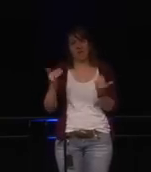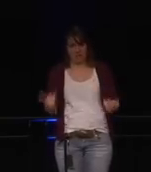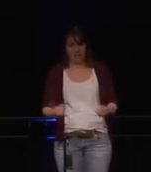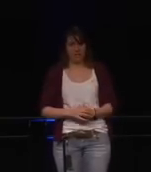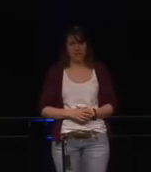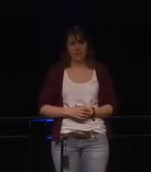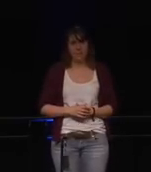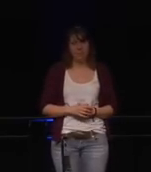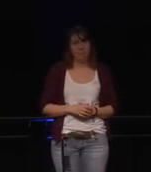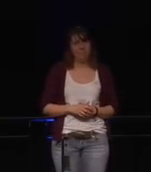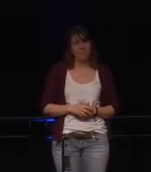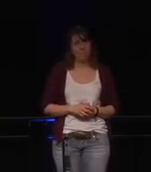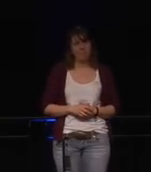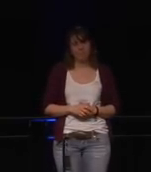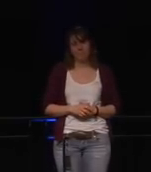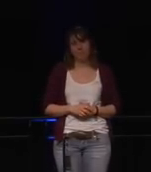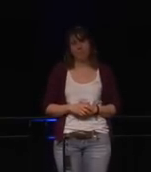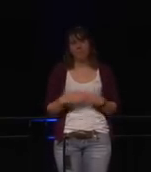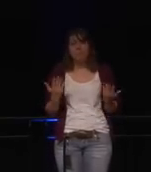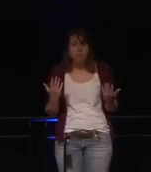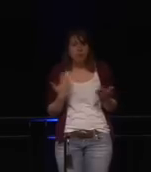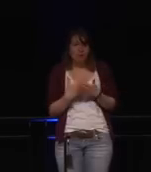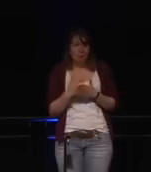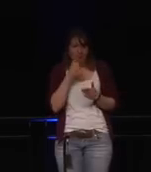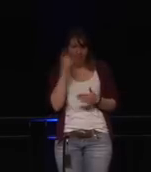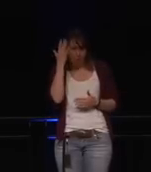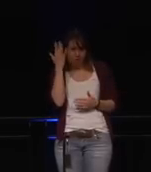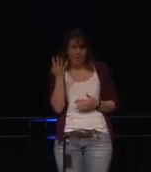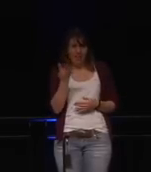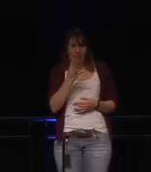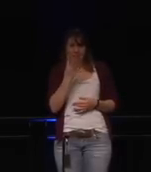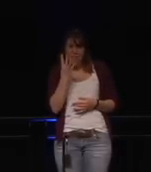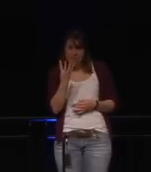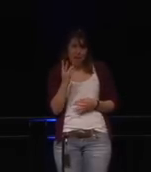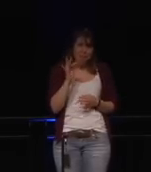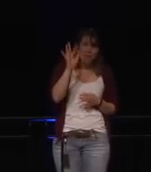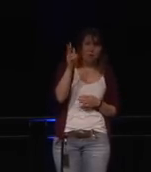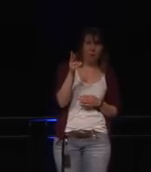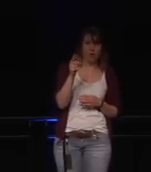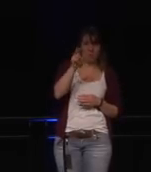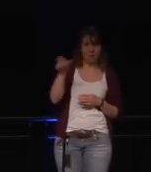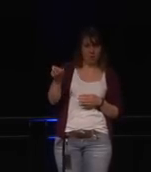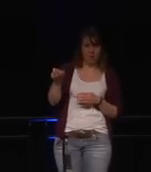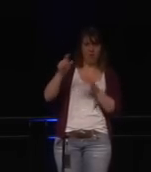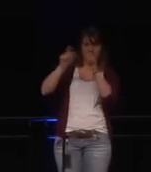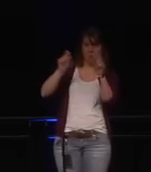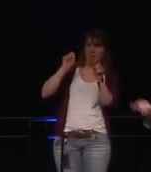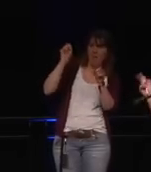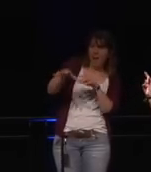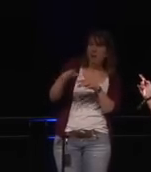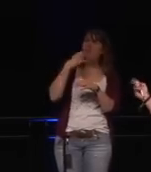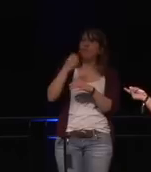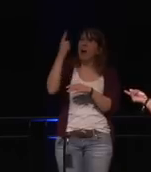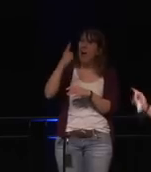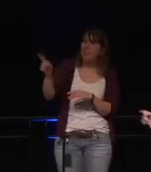ein Unternehmen klagen und für alle 4.000 Euro Schadenersatz, das würde sie